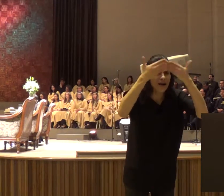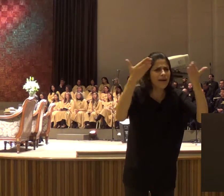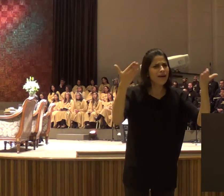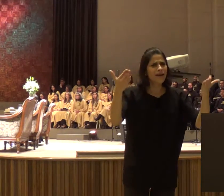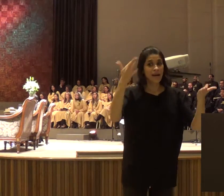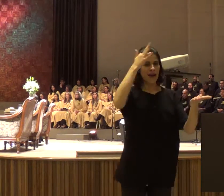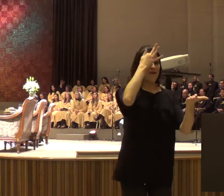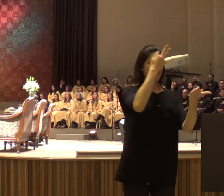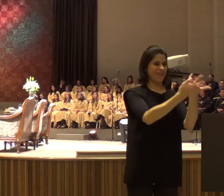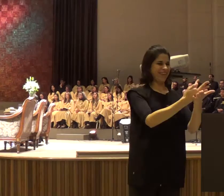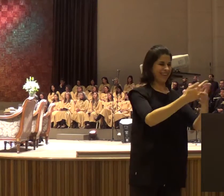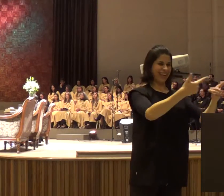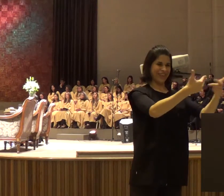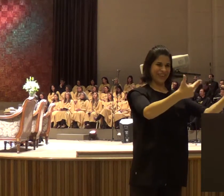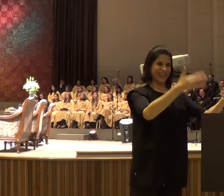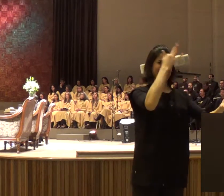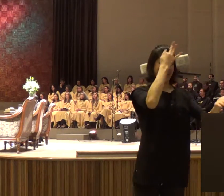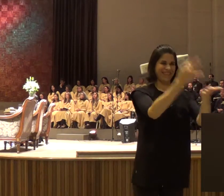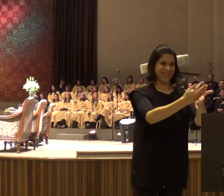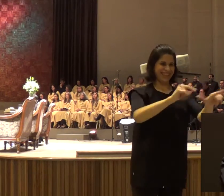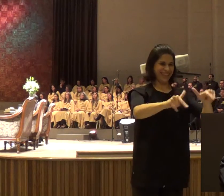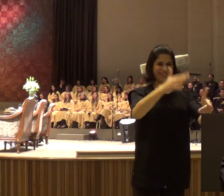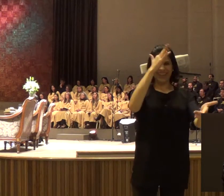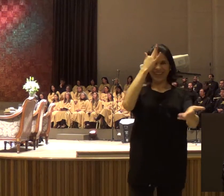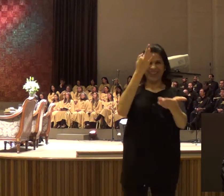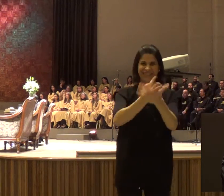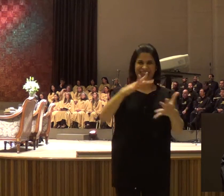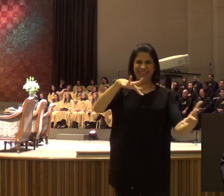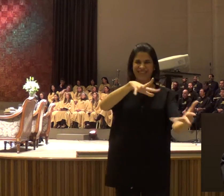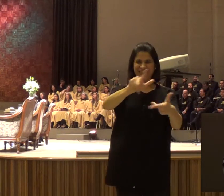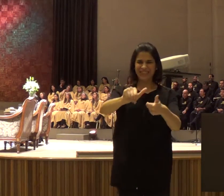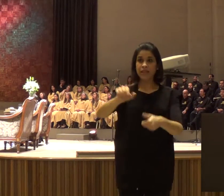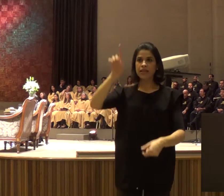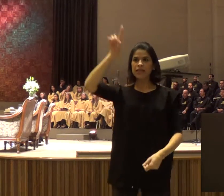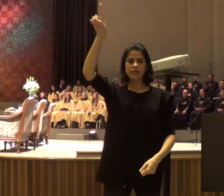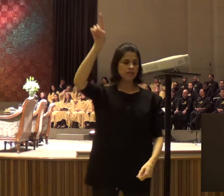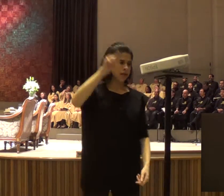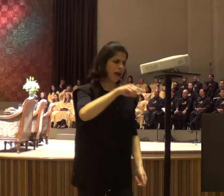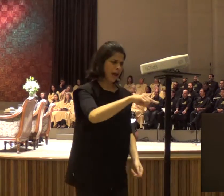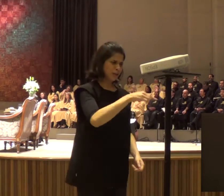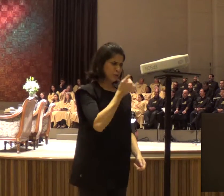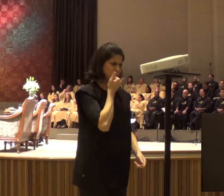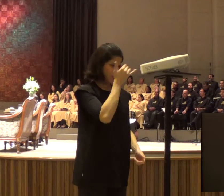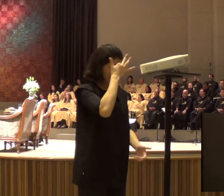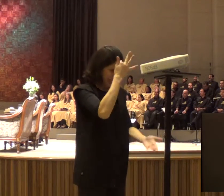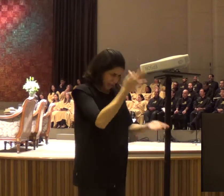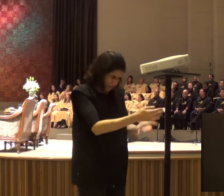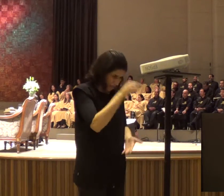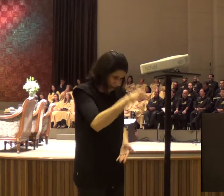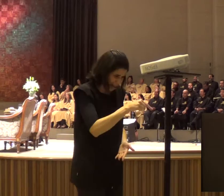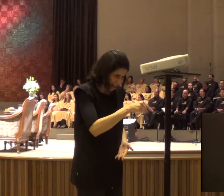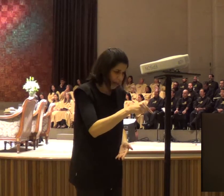trazem segurança, e Deus vai lá, e arranca fora, as coisas que nos trazem segurança,